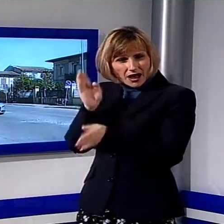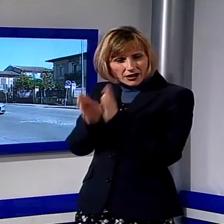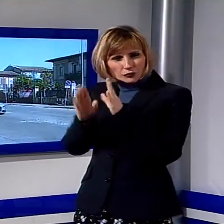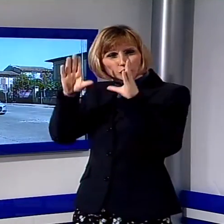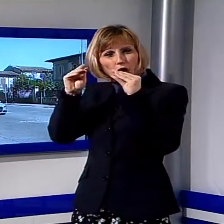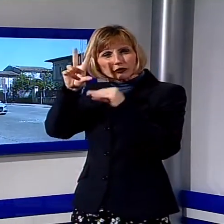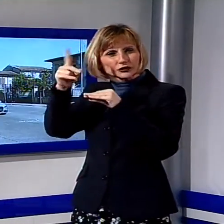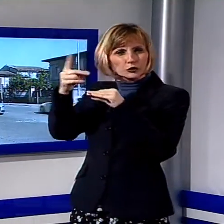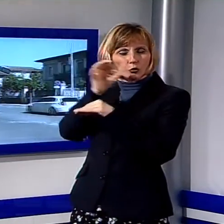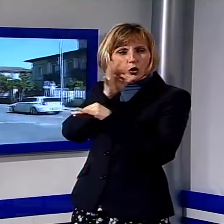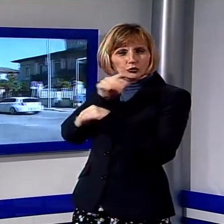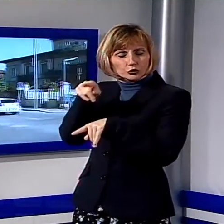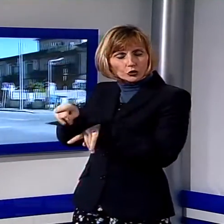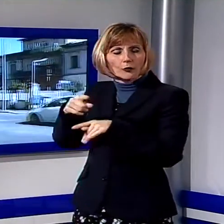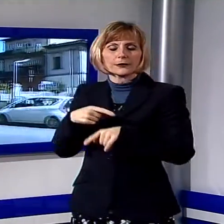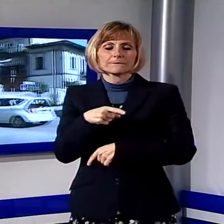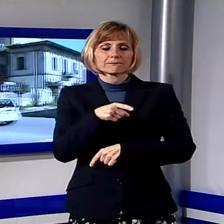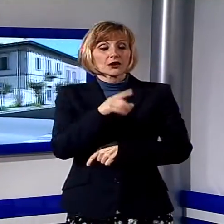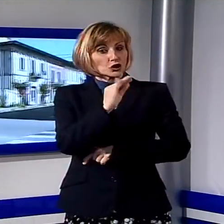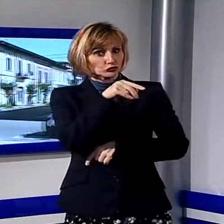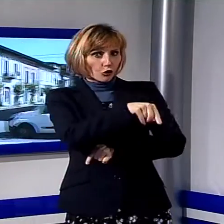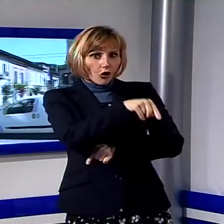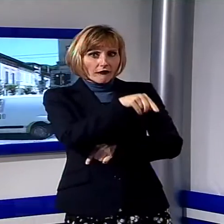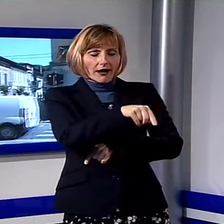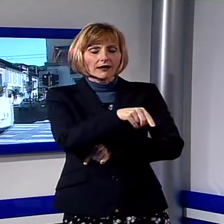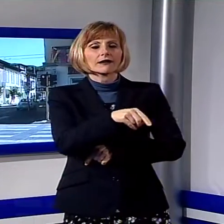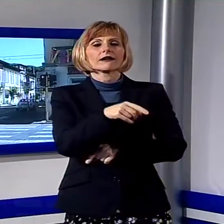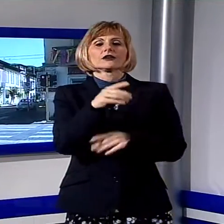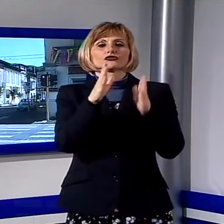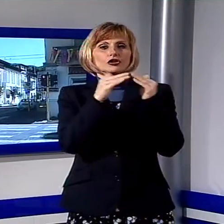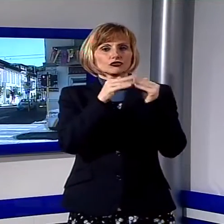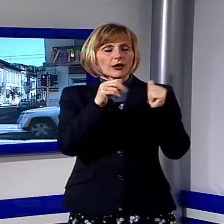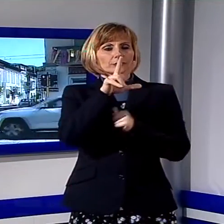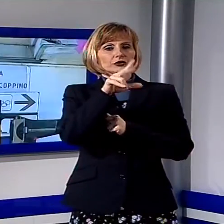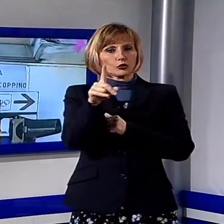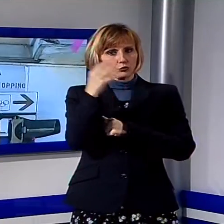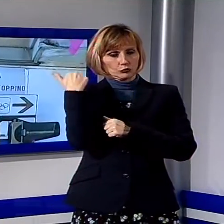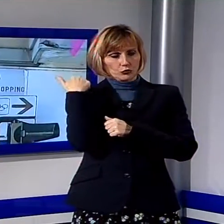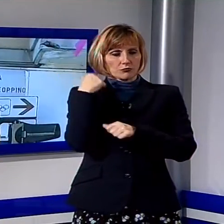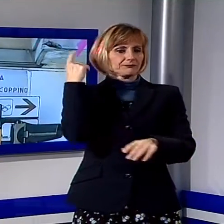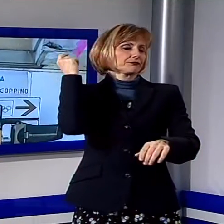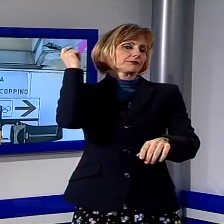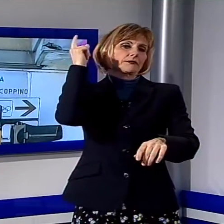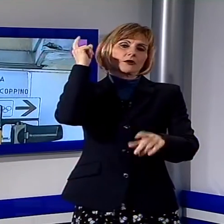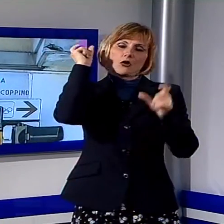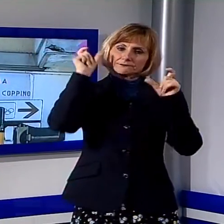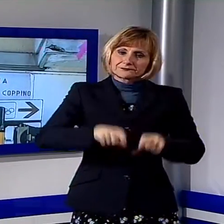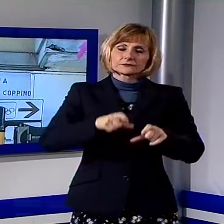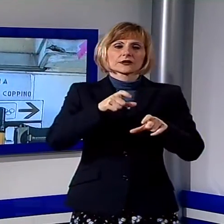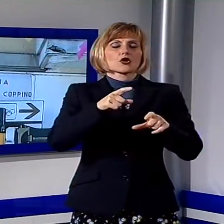principale indagato, già nel dicembre 2014 fu sottoposto dal GIP del Tribunale per i minorenni di Firenze alla custodia cautelare